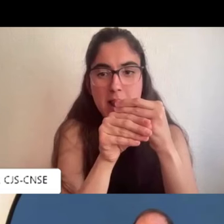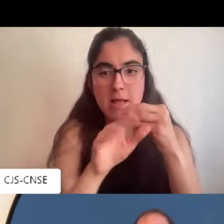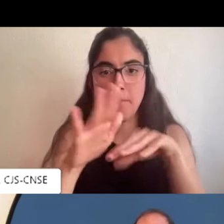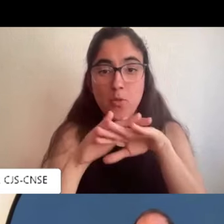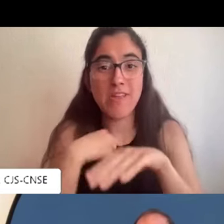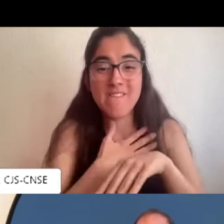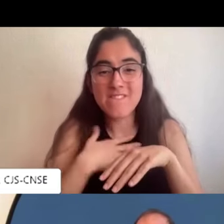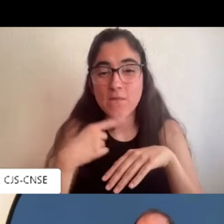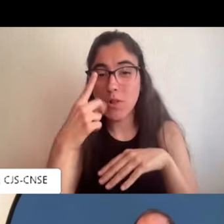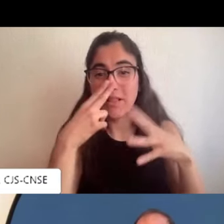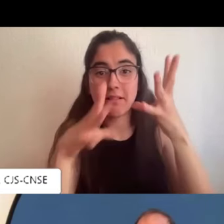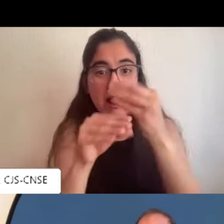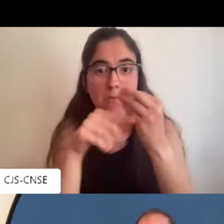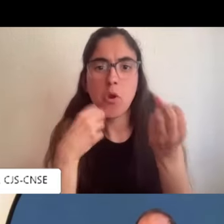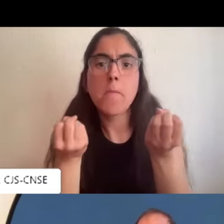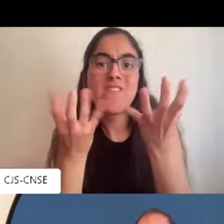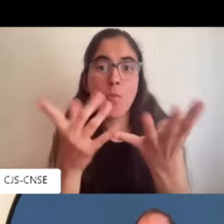los idiomas y el inglés